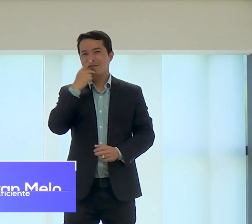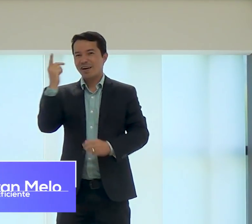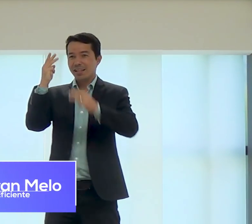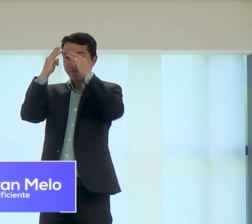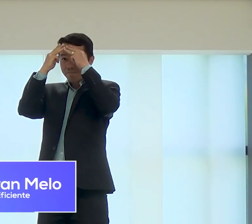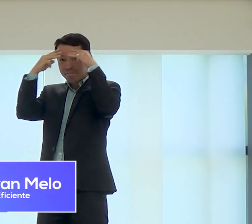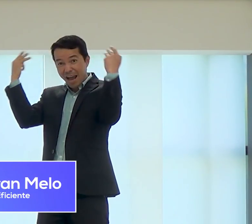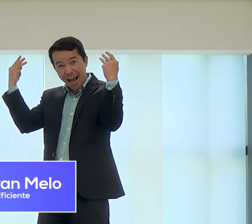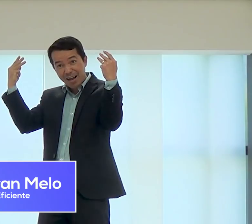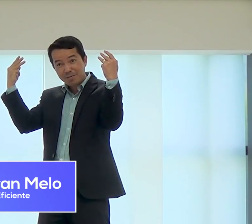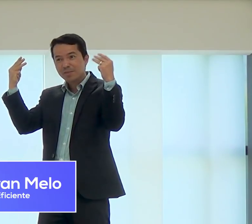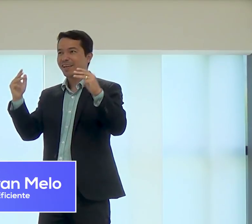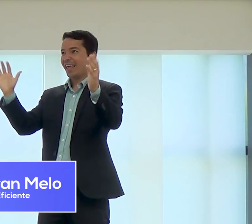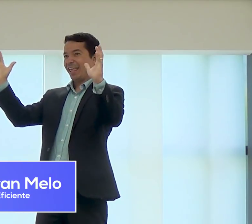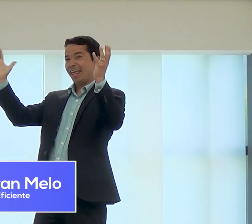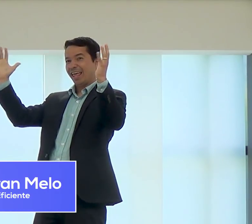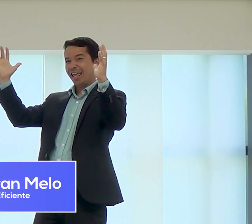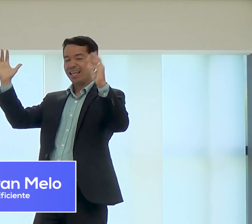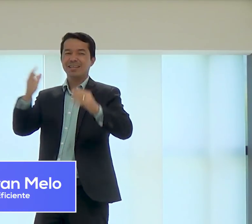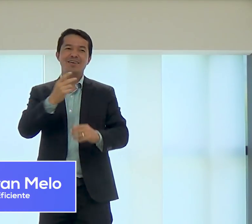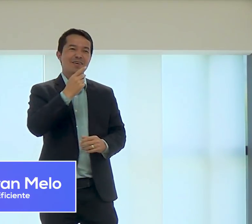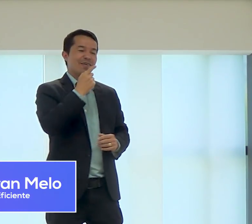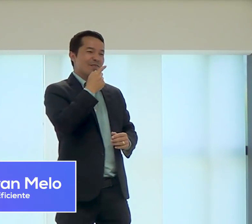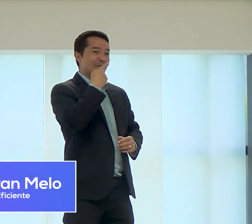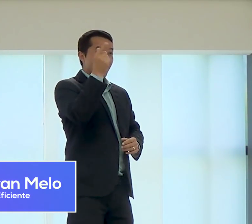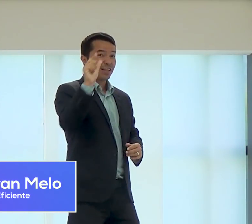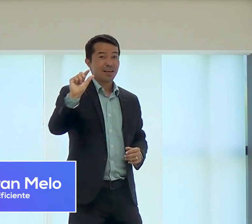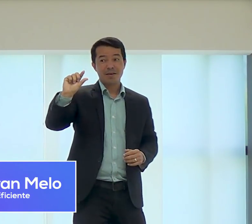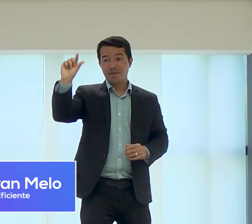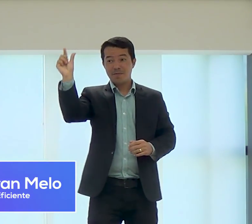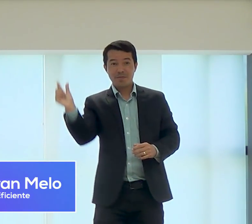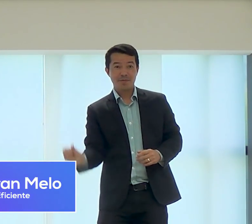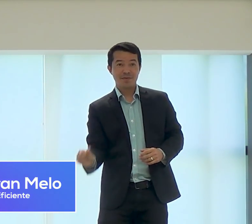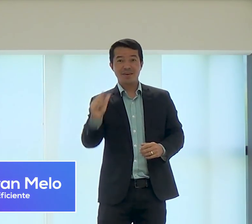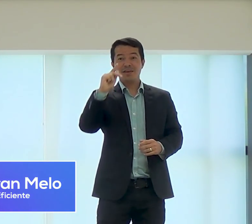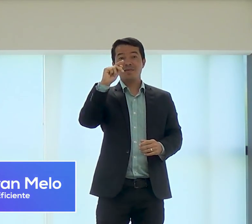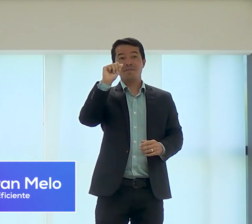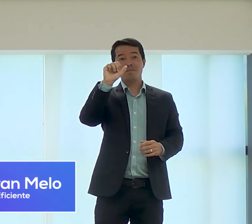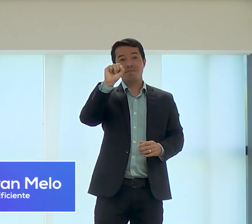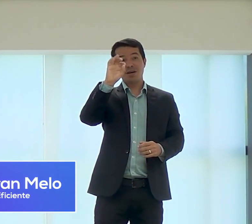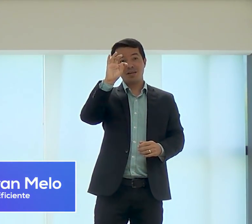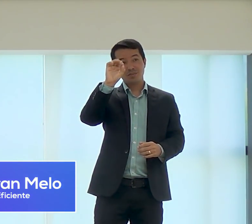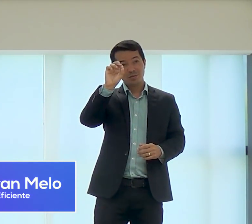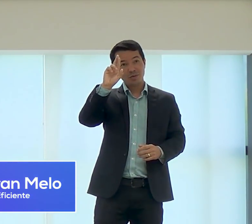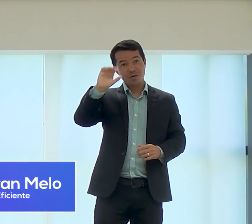celebrando Jesus. Falamos sobre várias coisas. Falamos sobre o pastor,